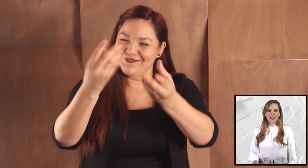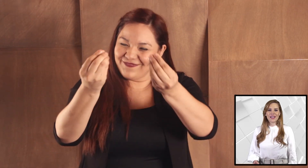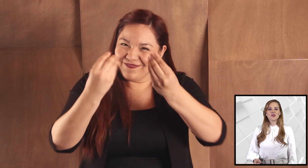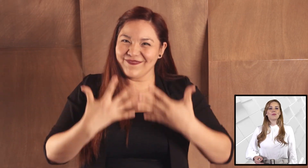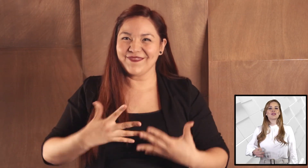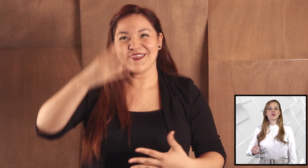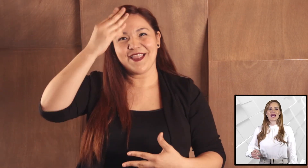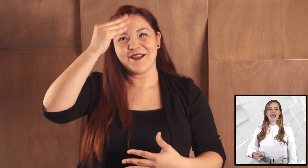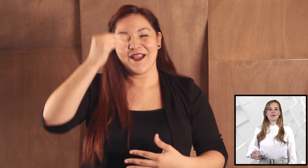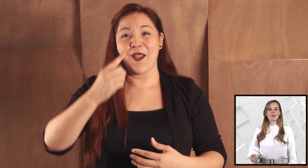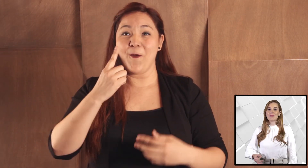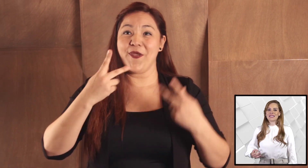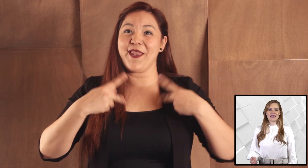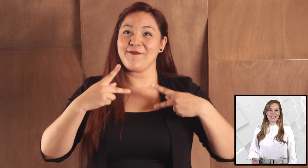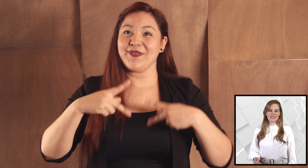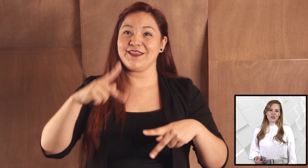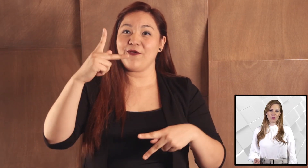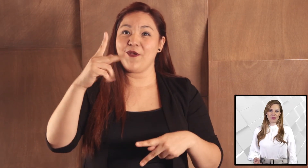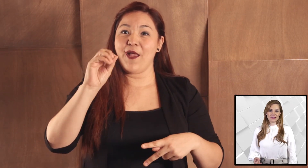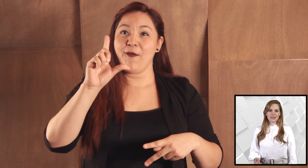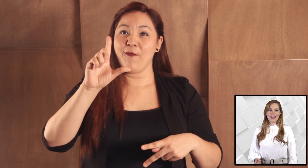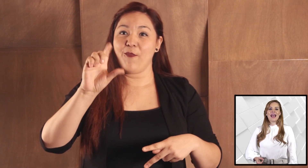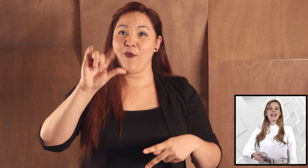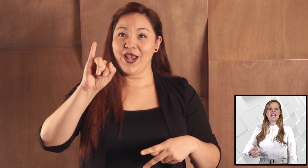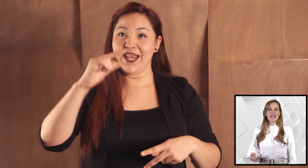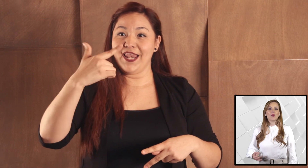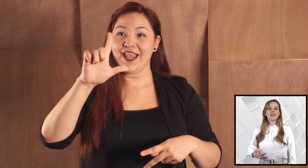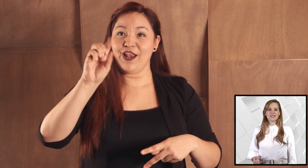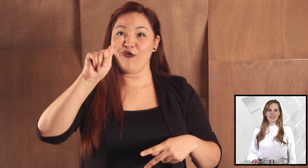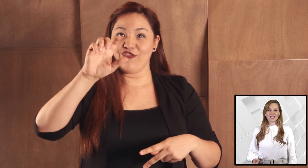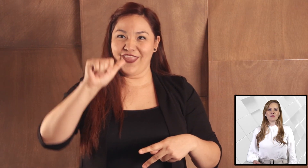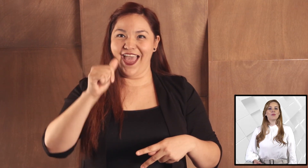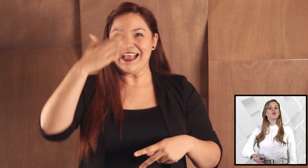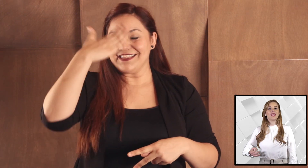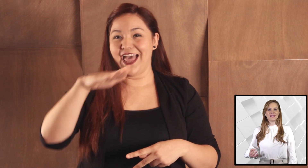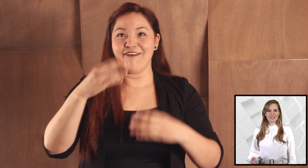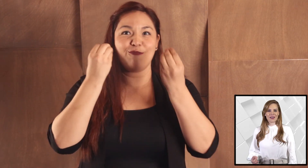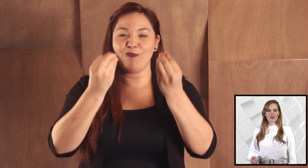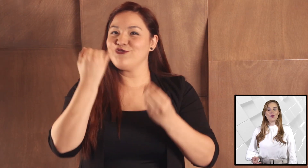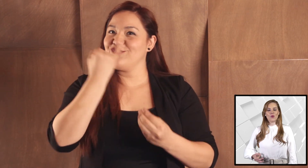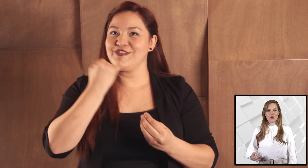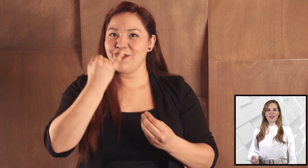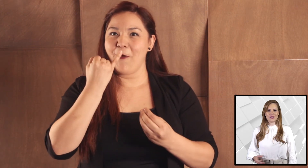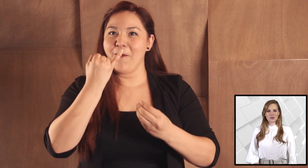es una persona que habla más de tres idiomas. La lengua de señas bien pudiera ser uno de esos.